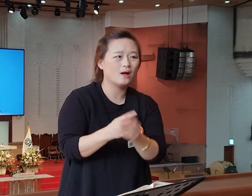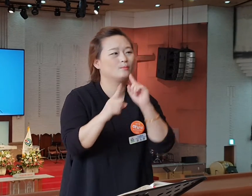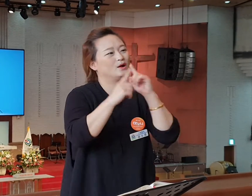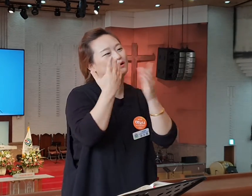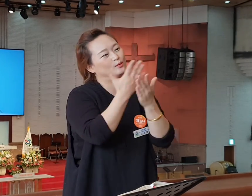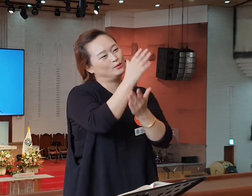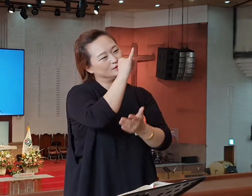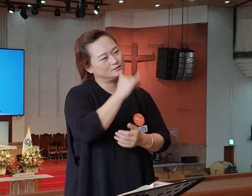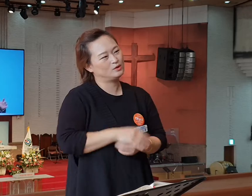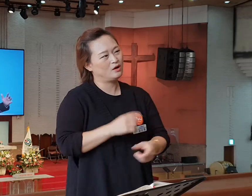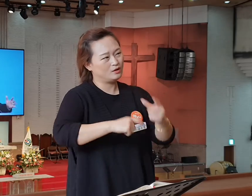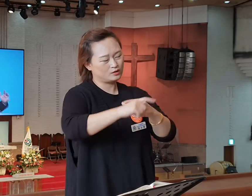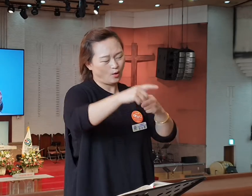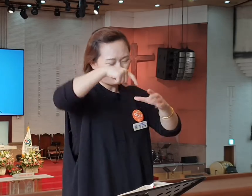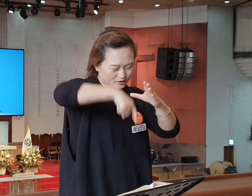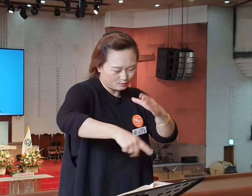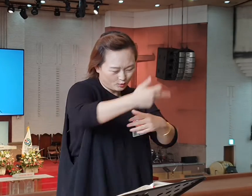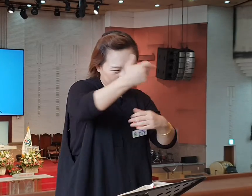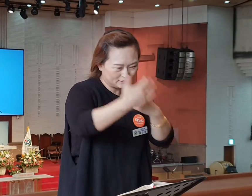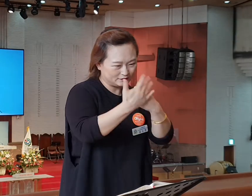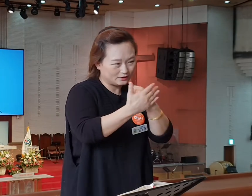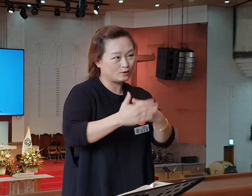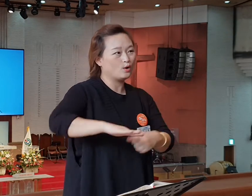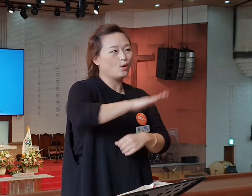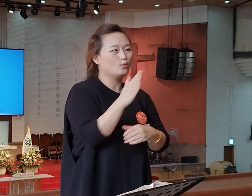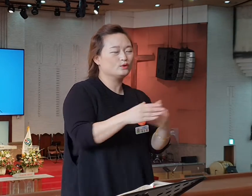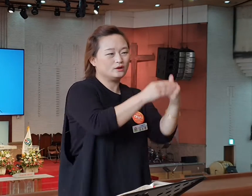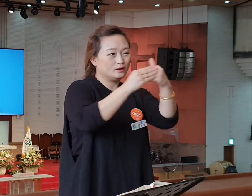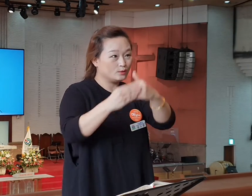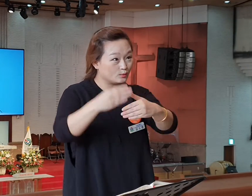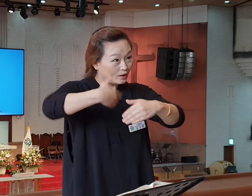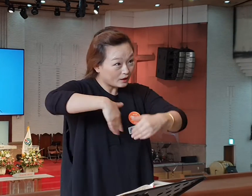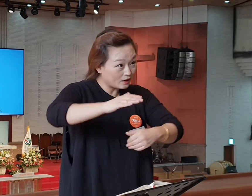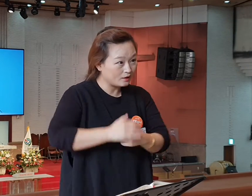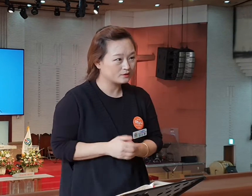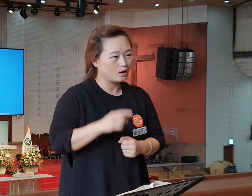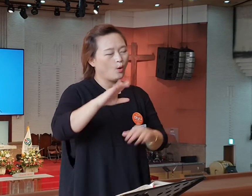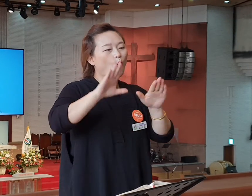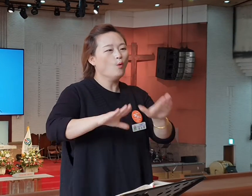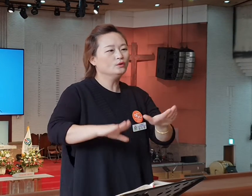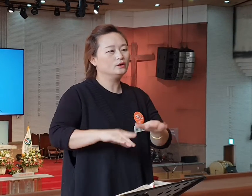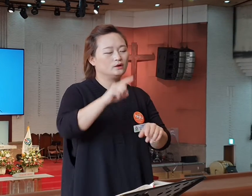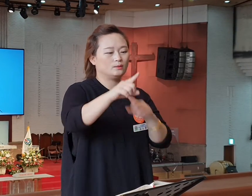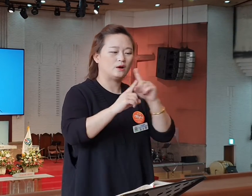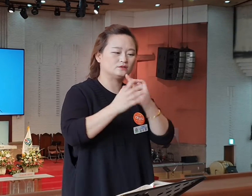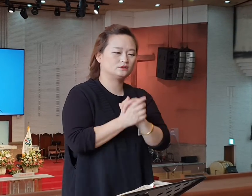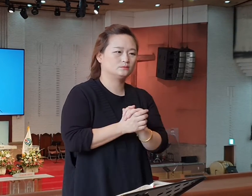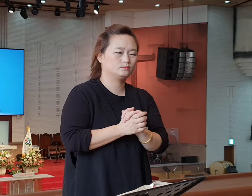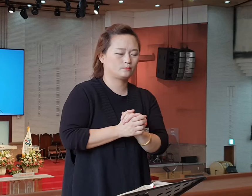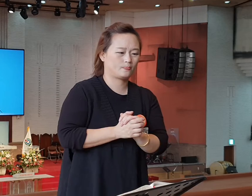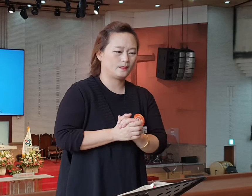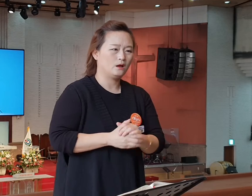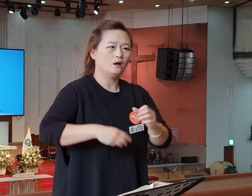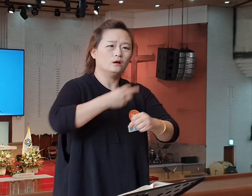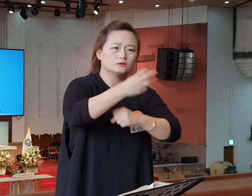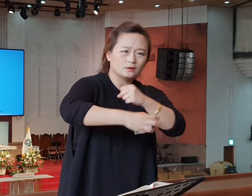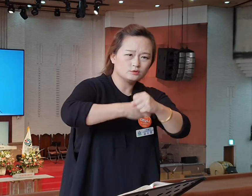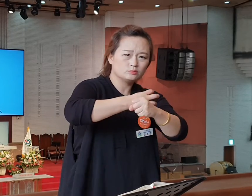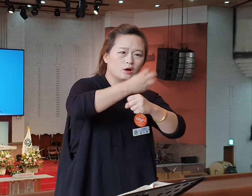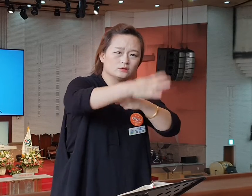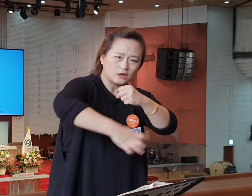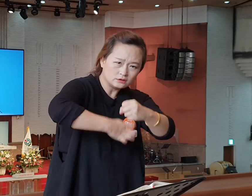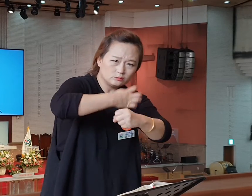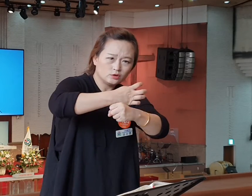더 깊고 큰 은혜로 에베소 교회를 계속해서 이끌어갔는데 오늘 요한계시오교회하고 한 3, 40년이 지나고 나니까요.